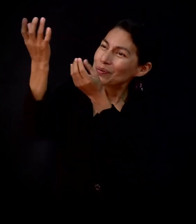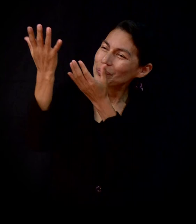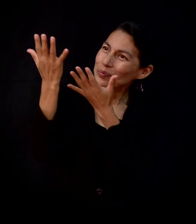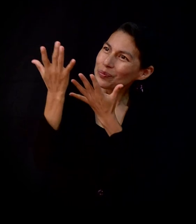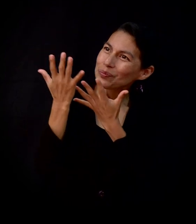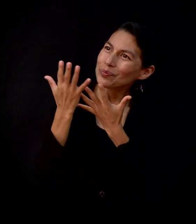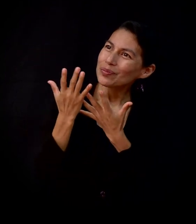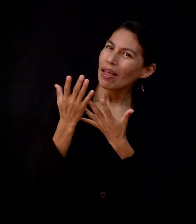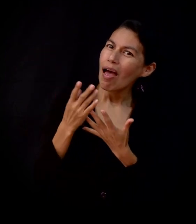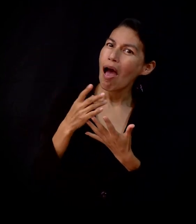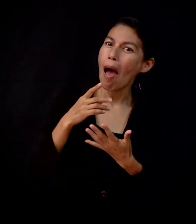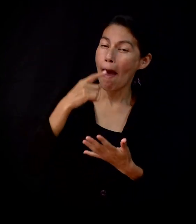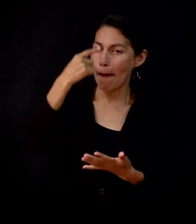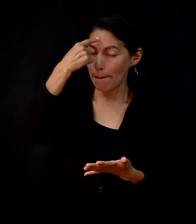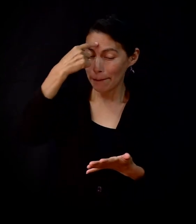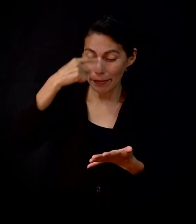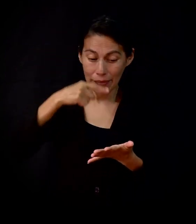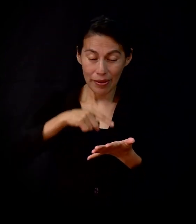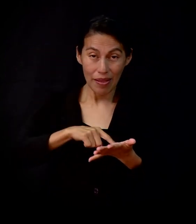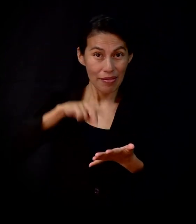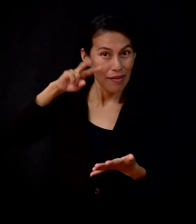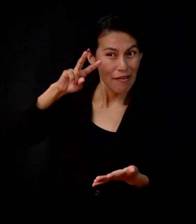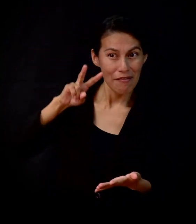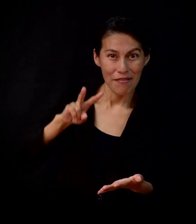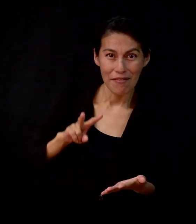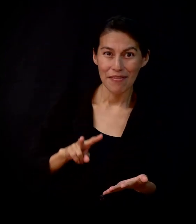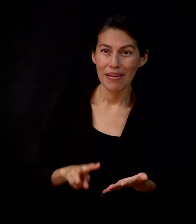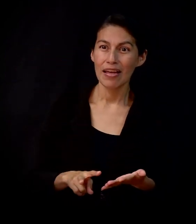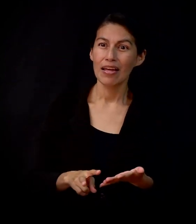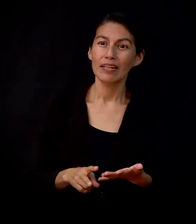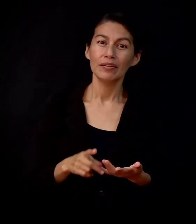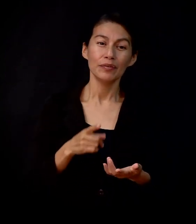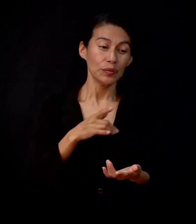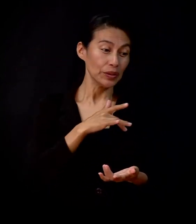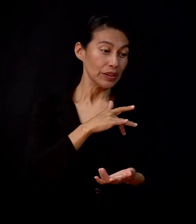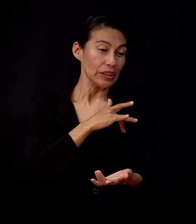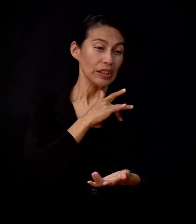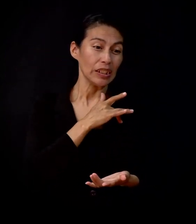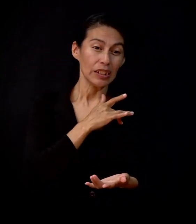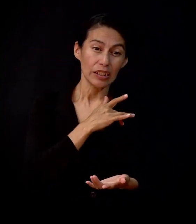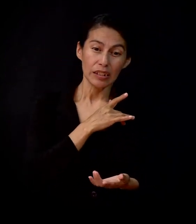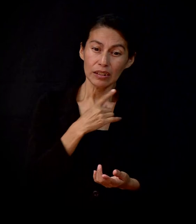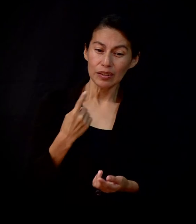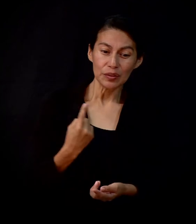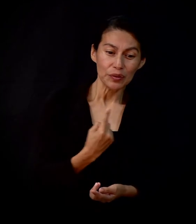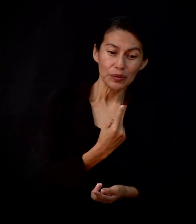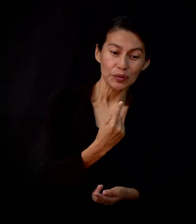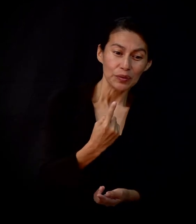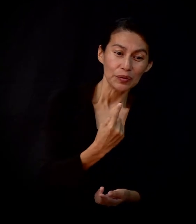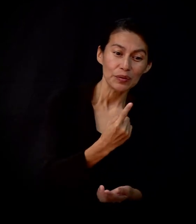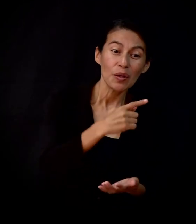recibiréis No importa cómo te encuentres ni el lugar donde